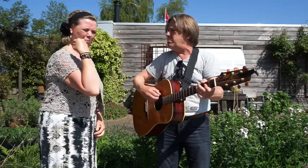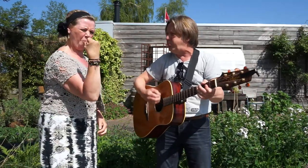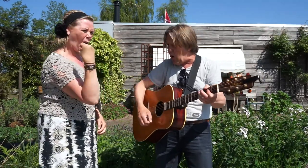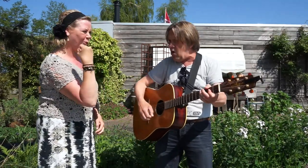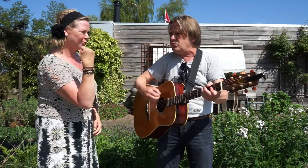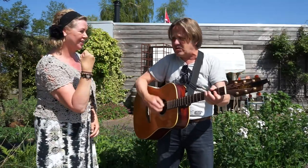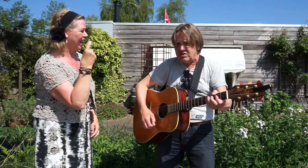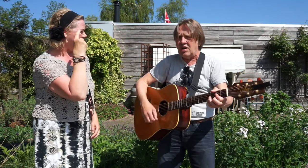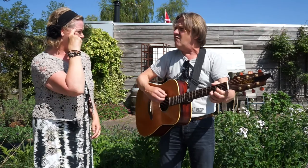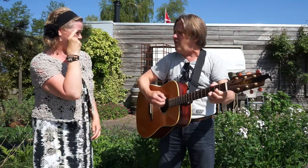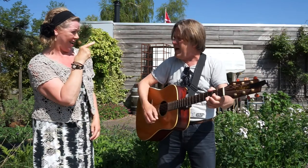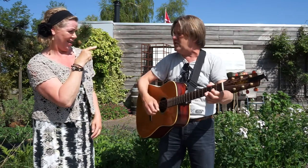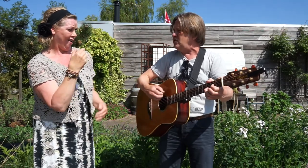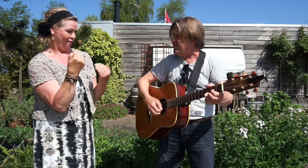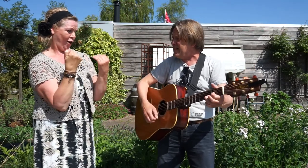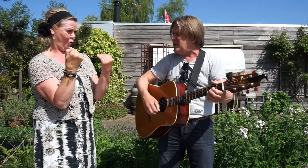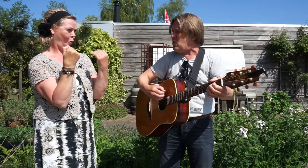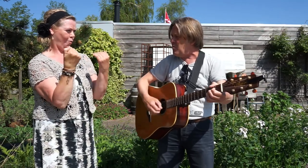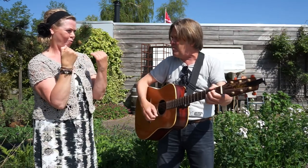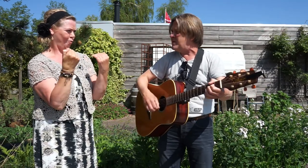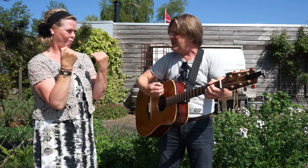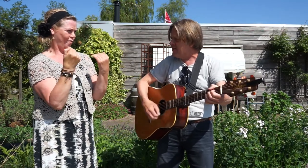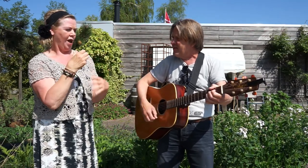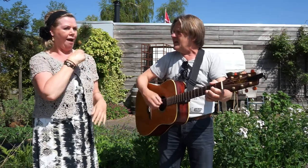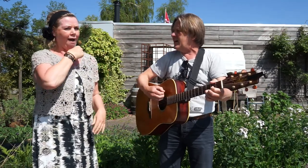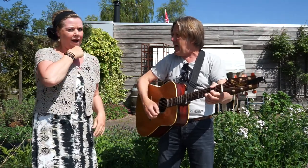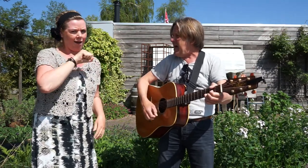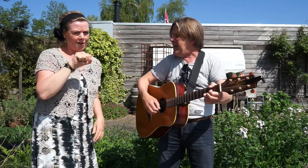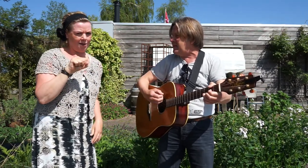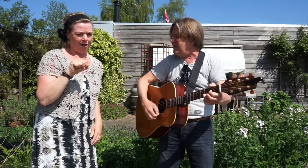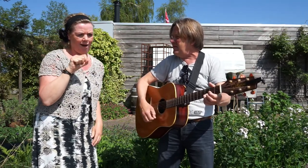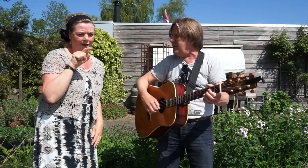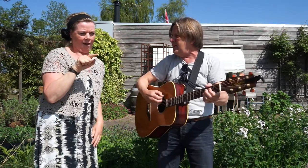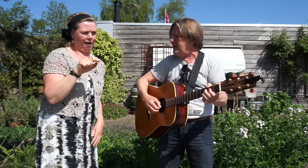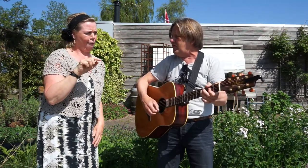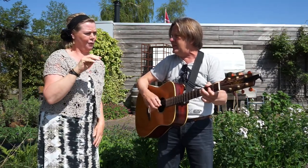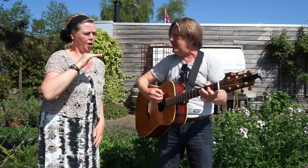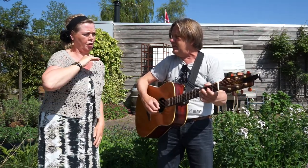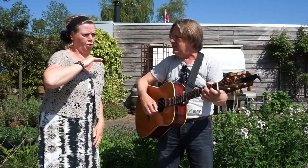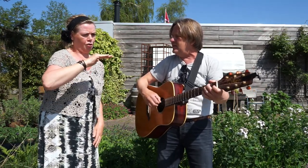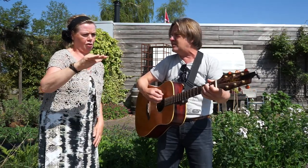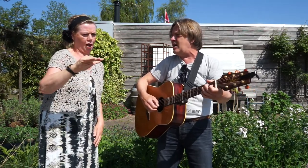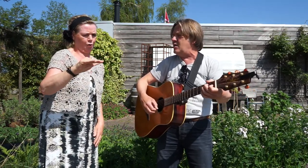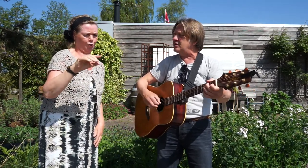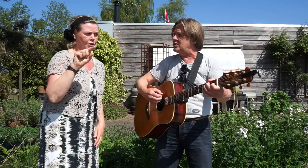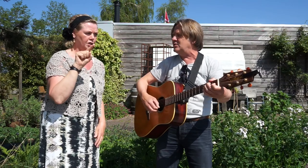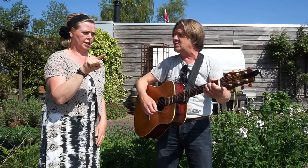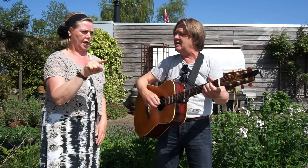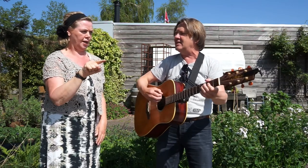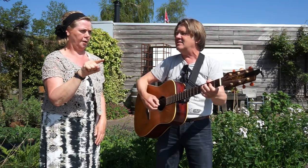boos. En weet je waarom? Geitje heeft in uw tuin gezeten.